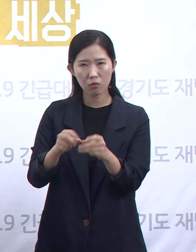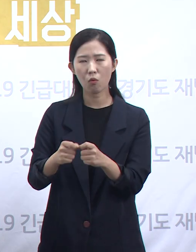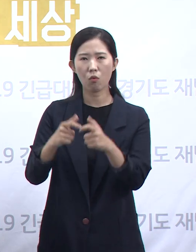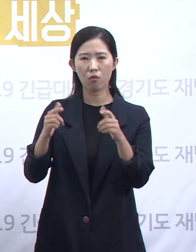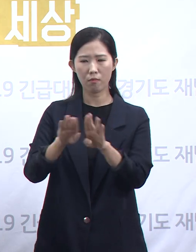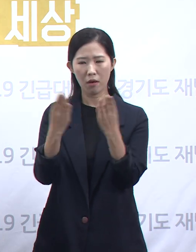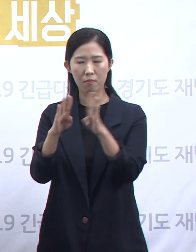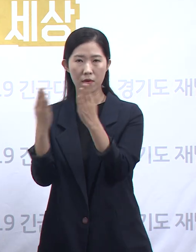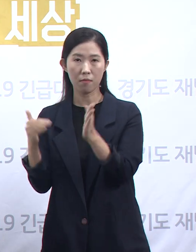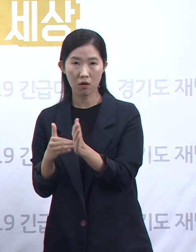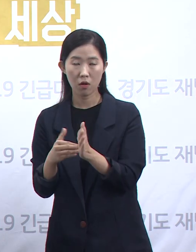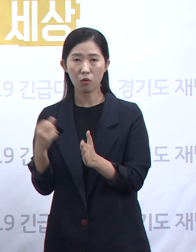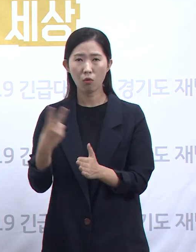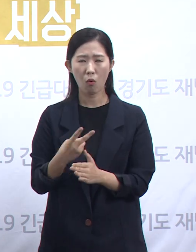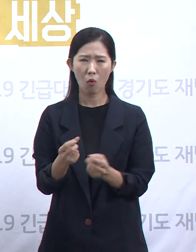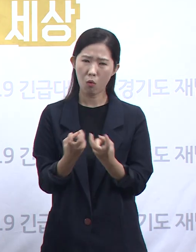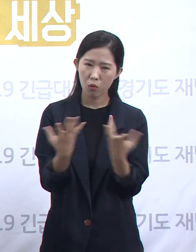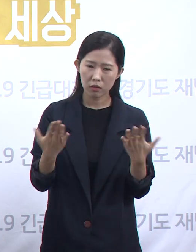안전하게 관리했습니다.